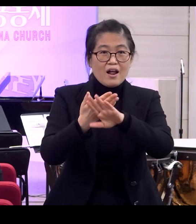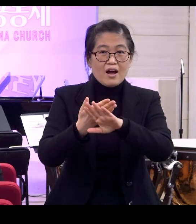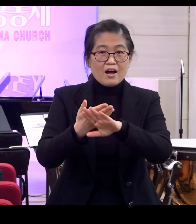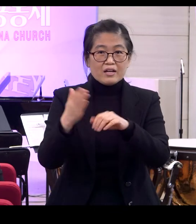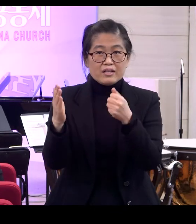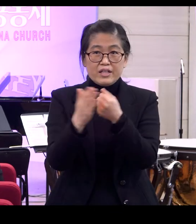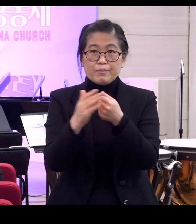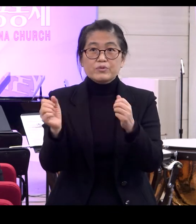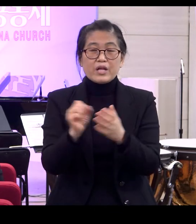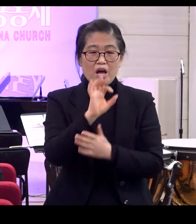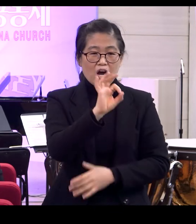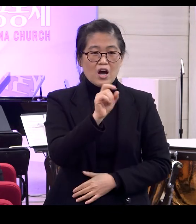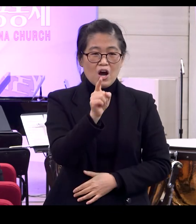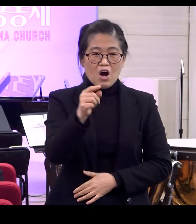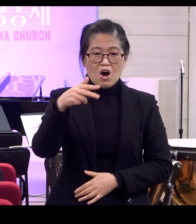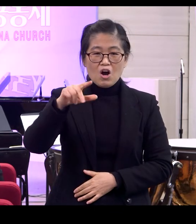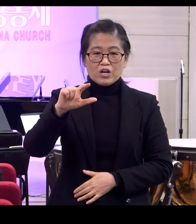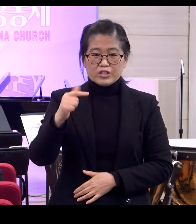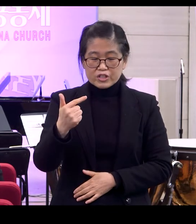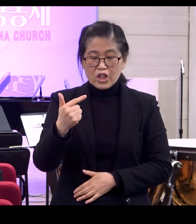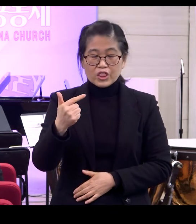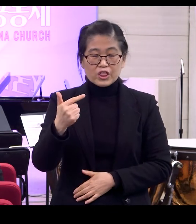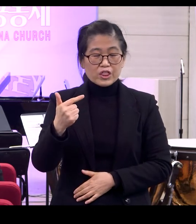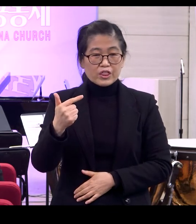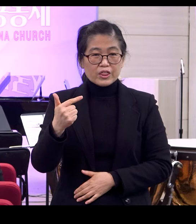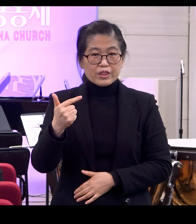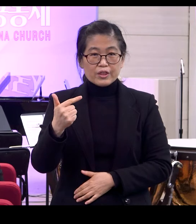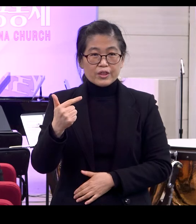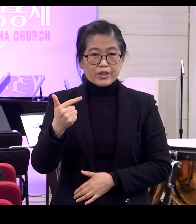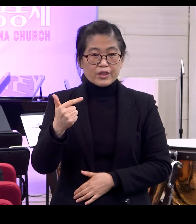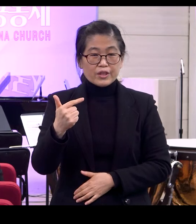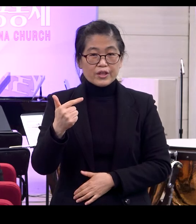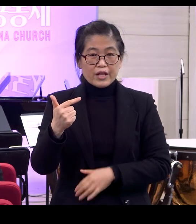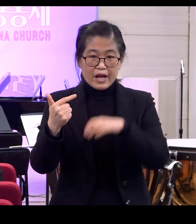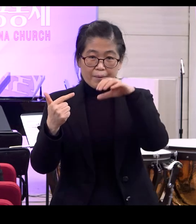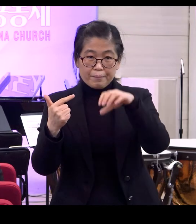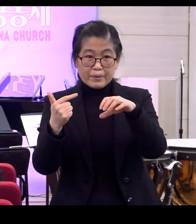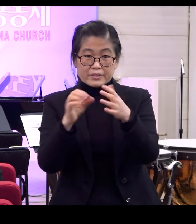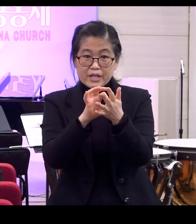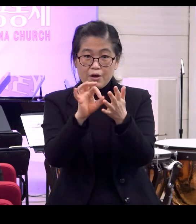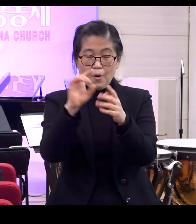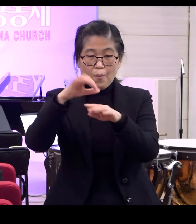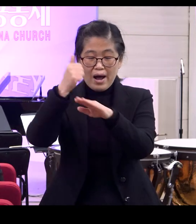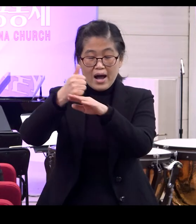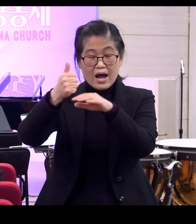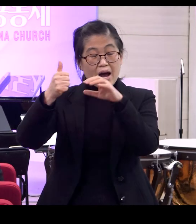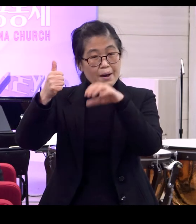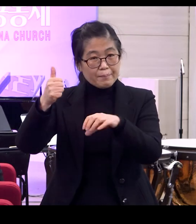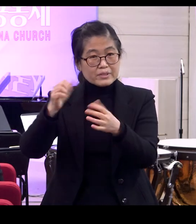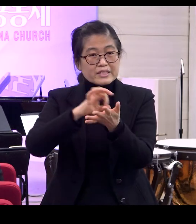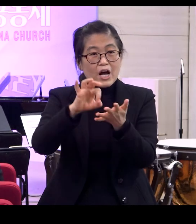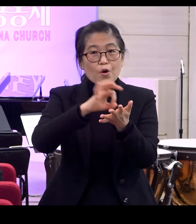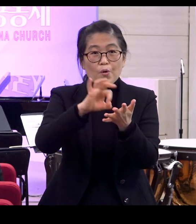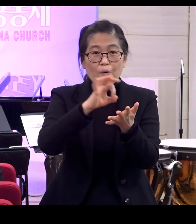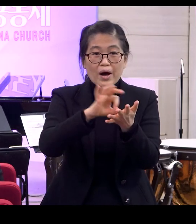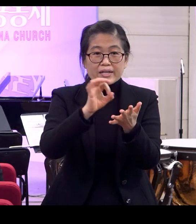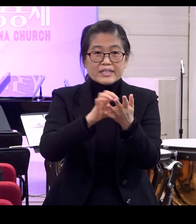그런 어전회의에서 사용하는 독특한 방식으로 표현한 그런 문학양식이 있다라고 하면서 그